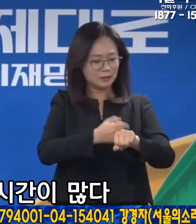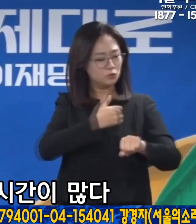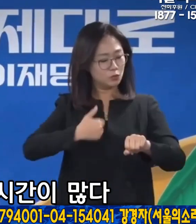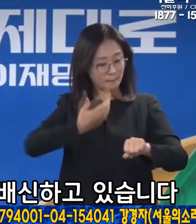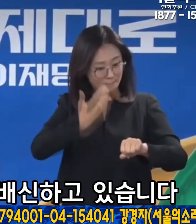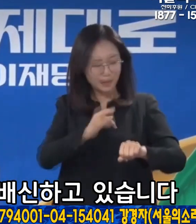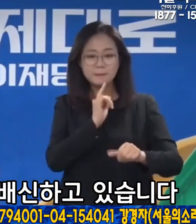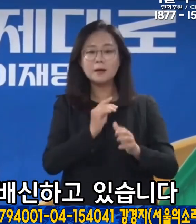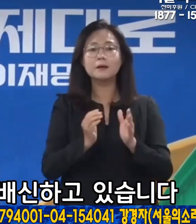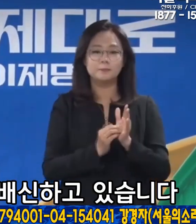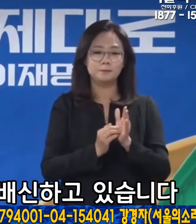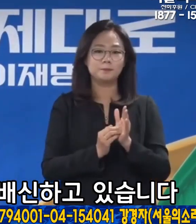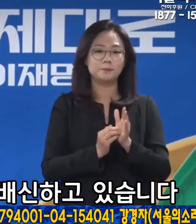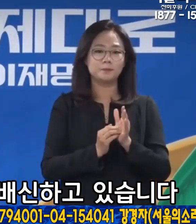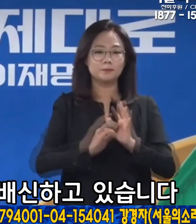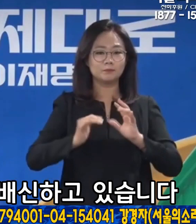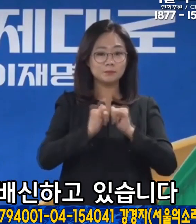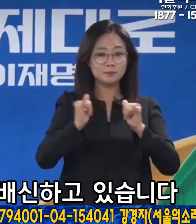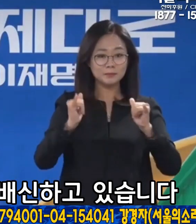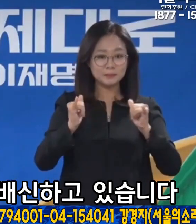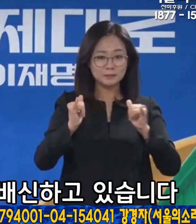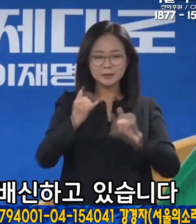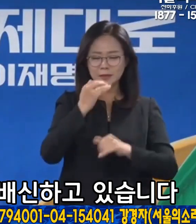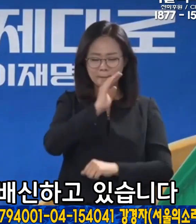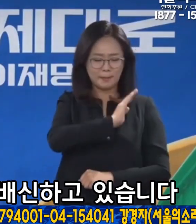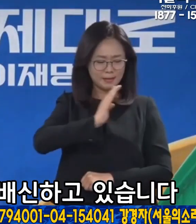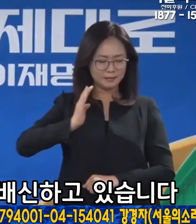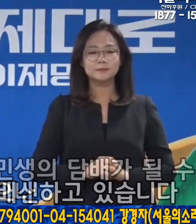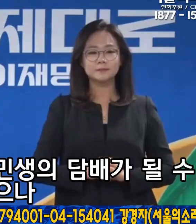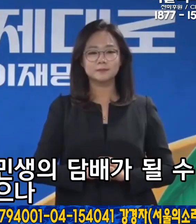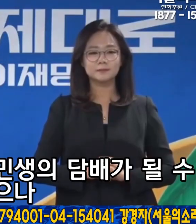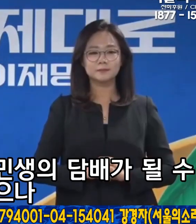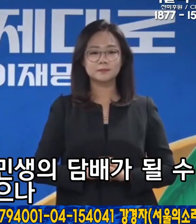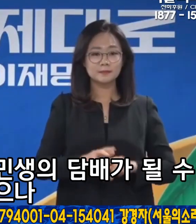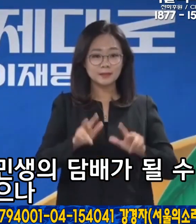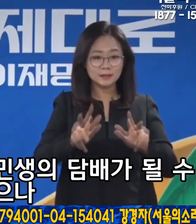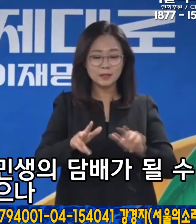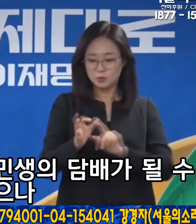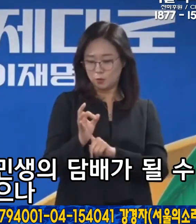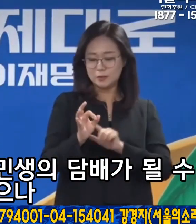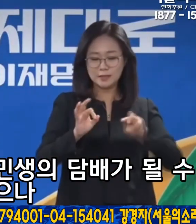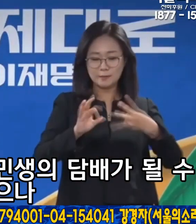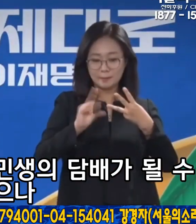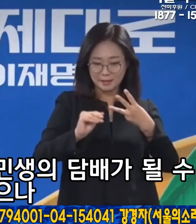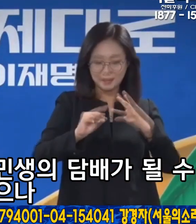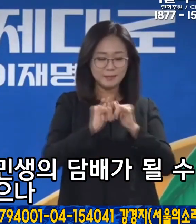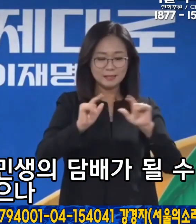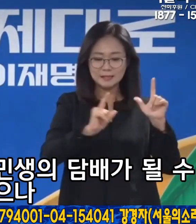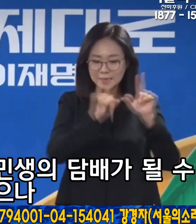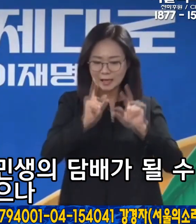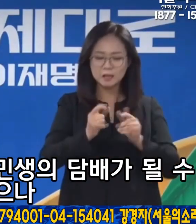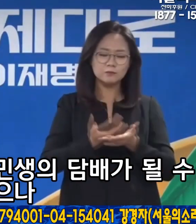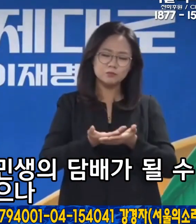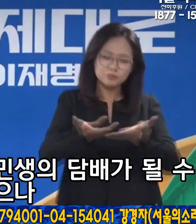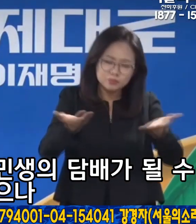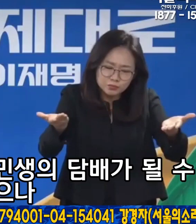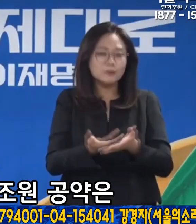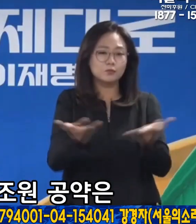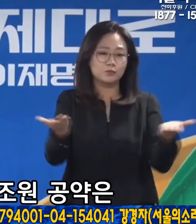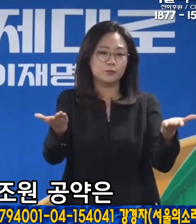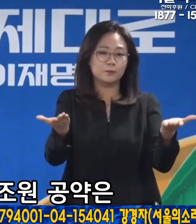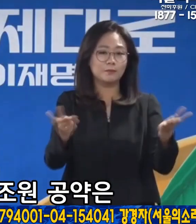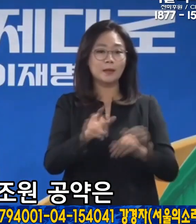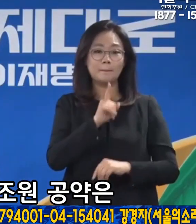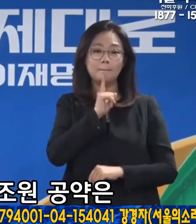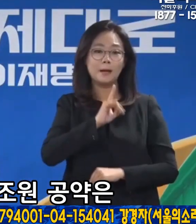많다 이러면서 국민을 배신하고 있습니다. 당장 300만원은 민생의 담배가 될 수 있으나